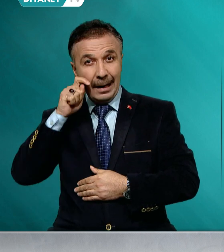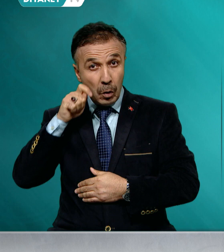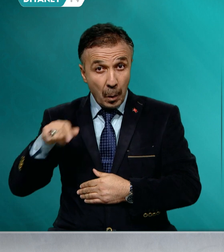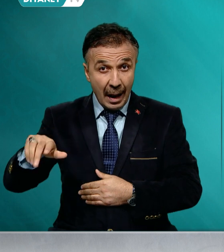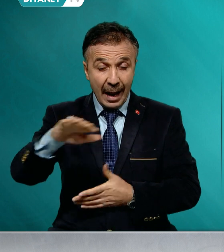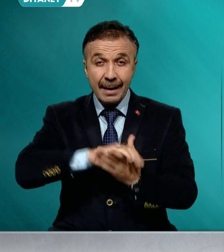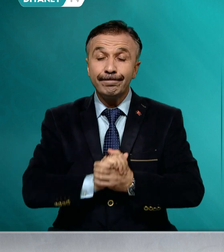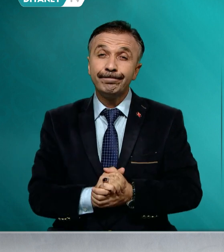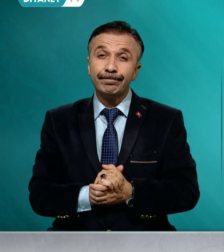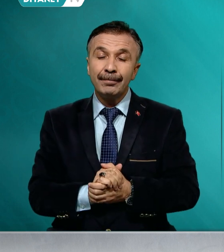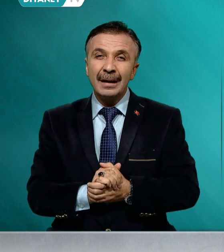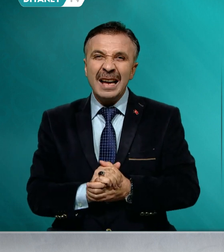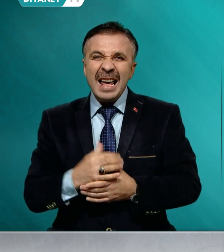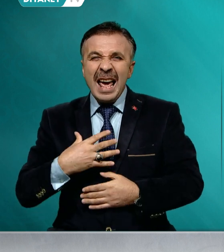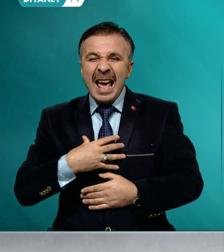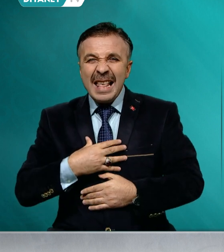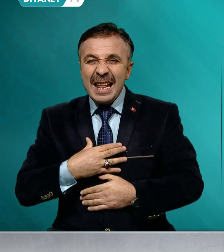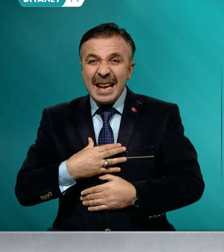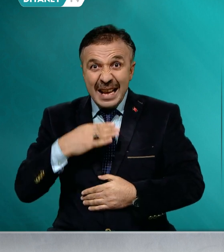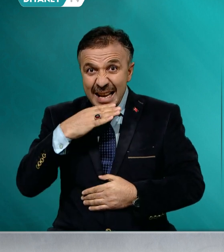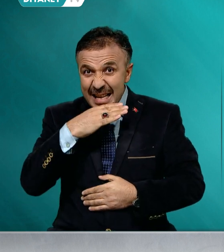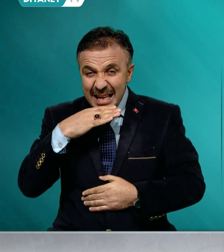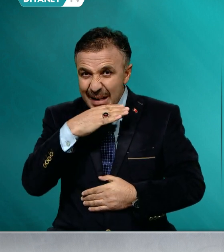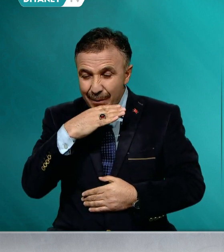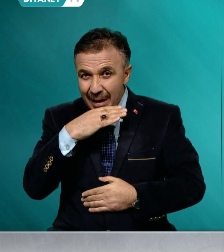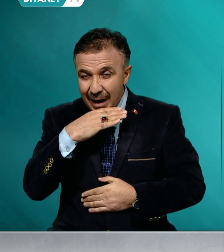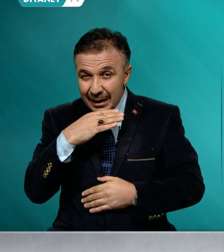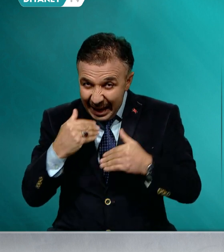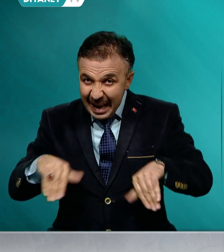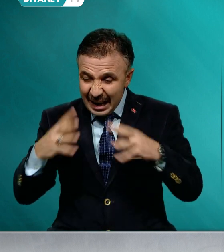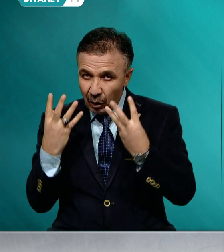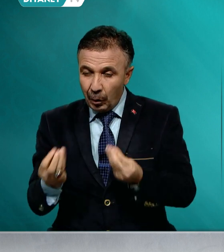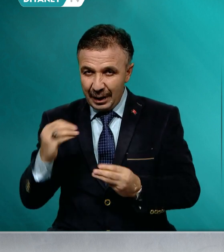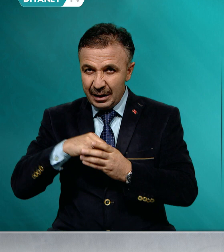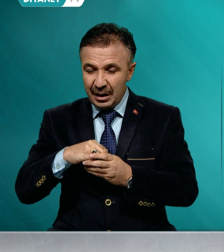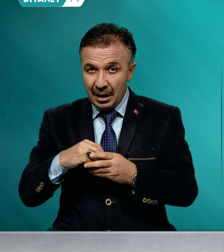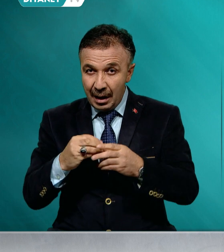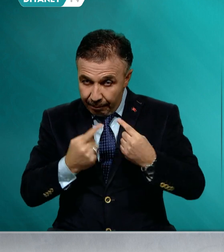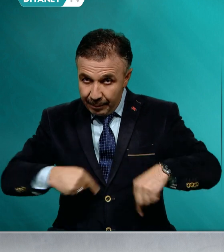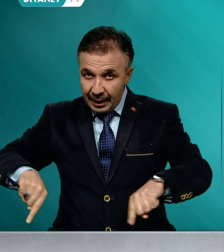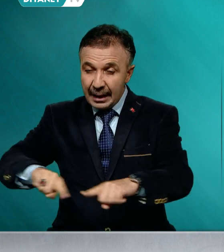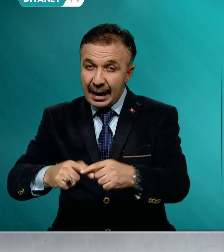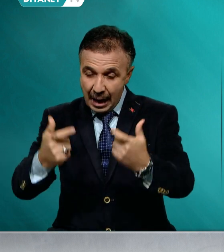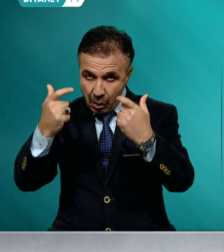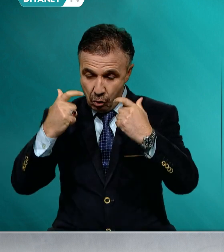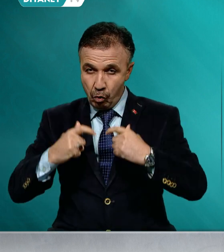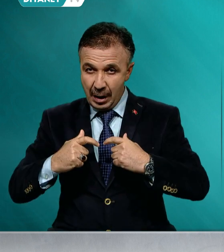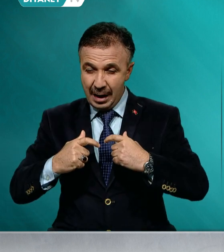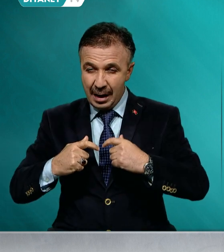din istismarı karşısında her birimize düşen, ferasetli ve basiretli davranmaktır.